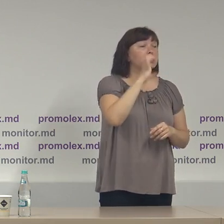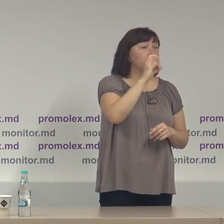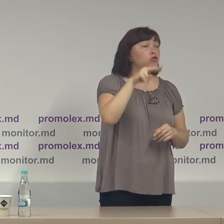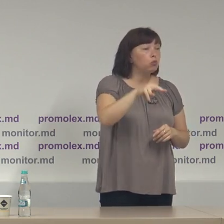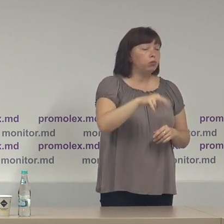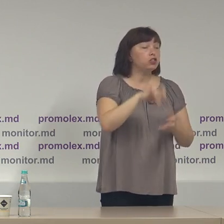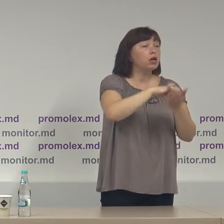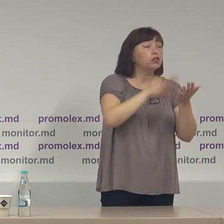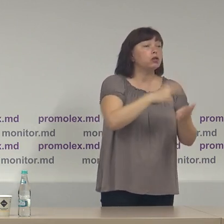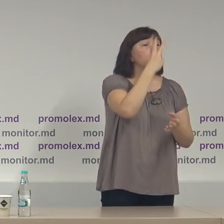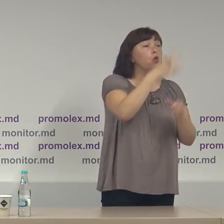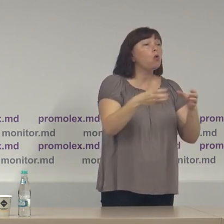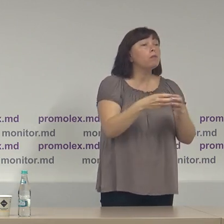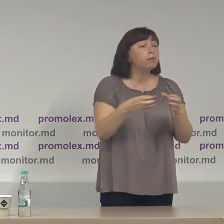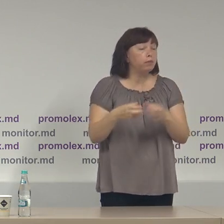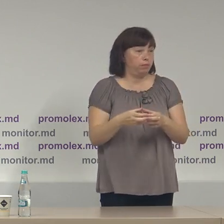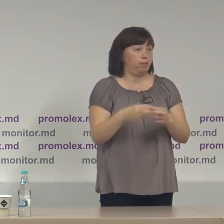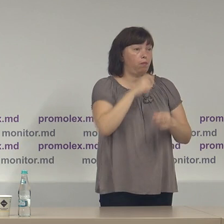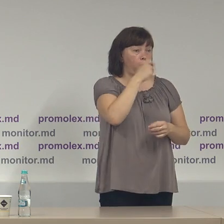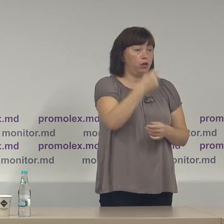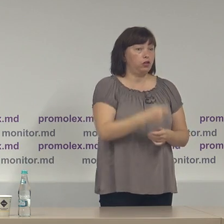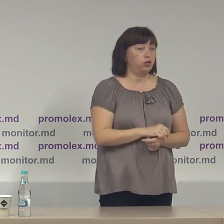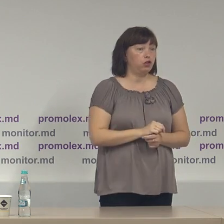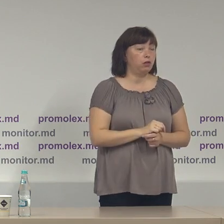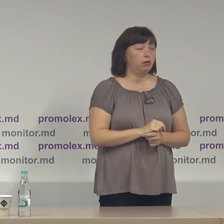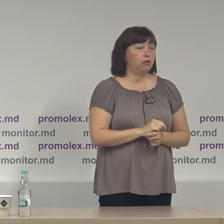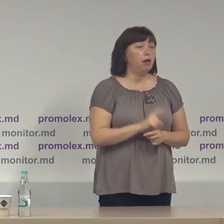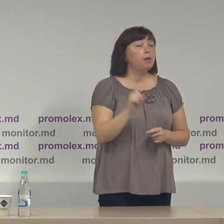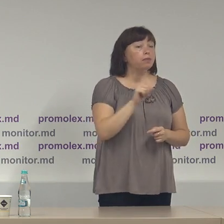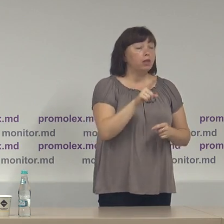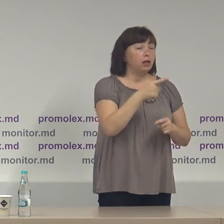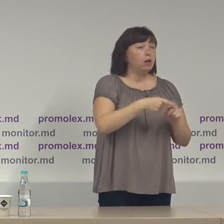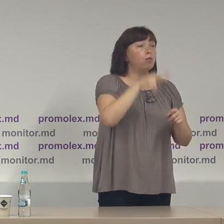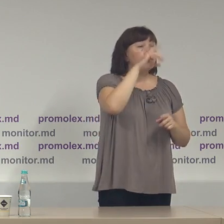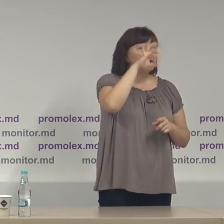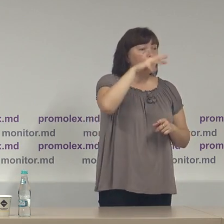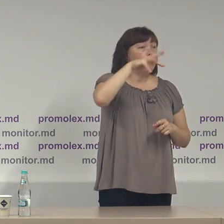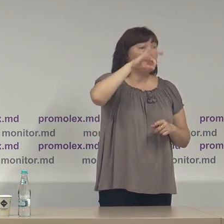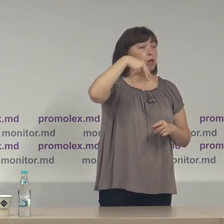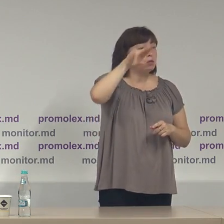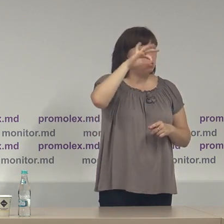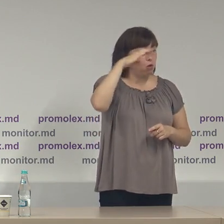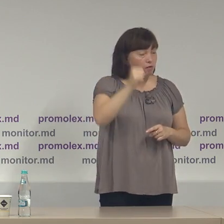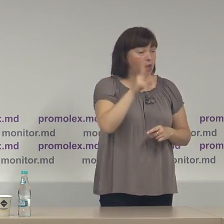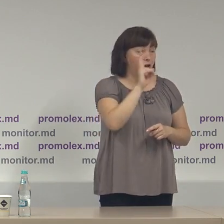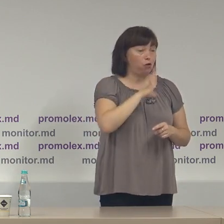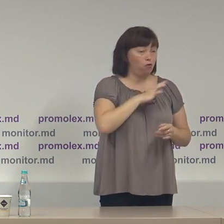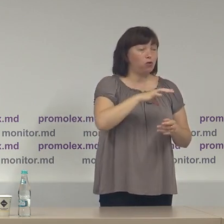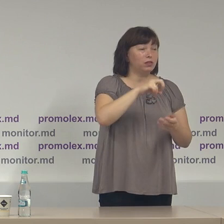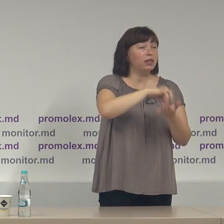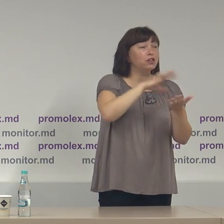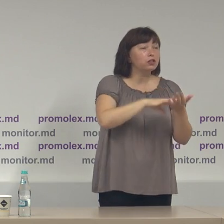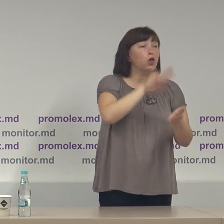înregistrat două formațiuni politice fiind vorba de Partidul ProMoldova care a fost înregistrat